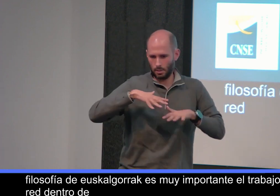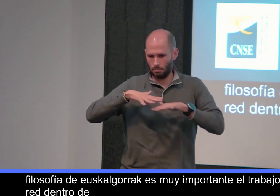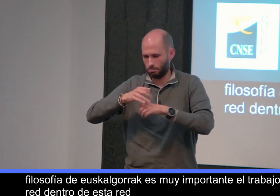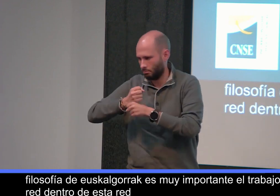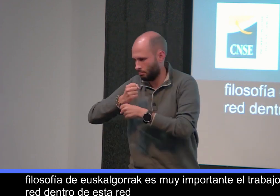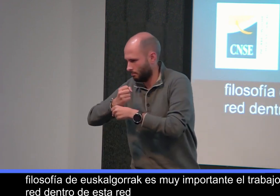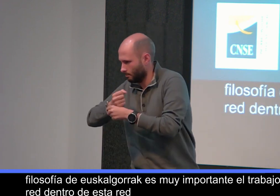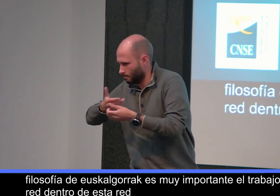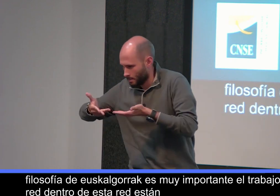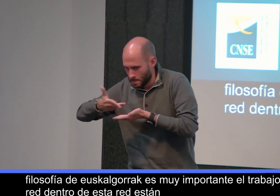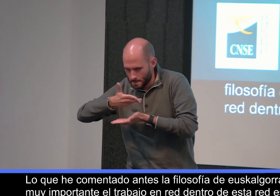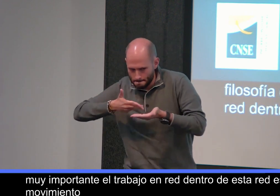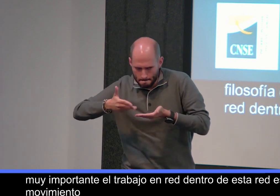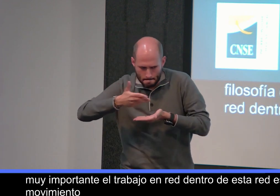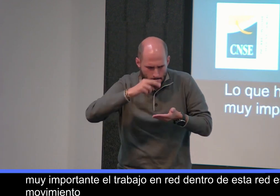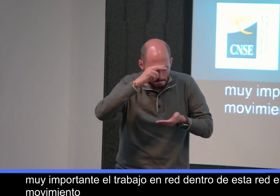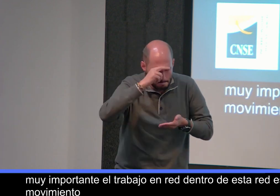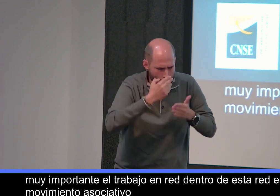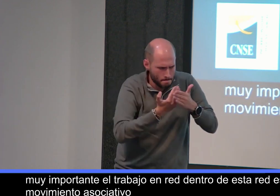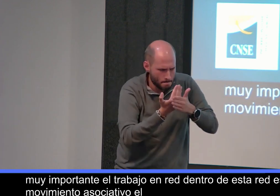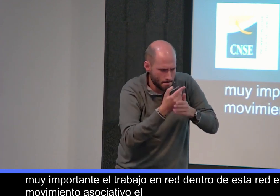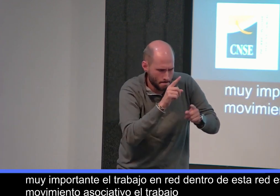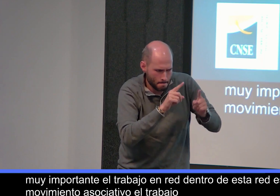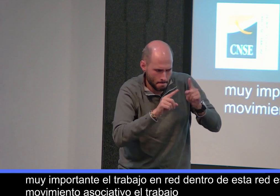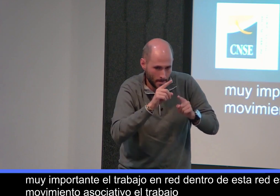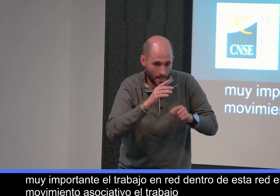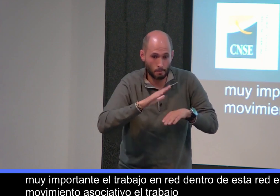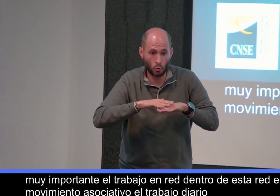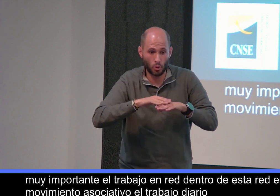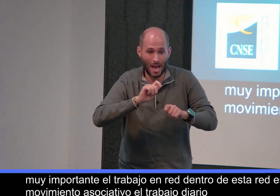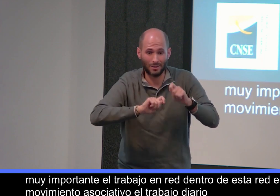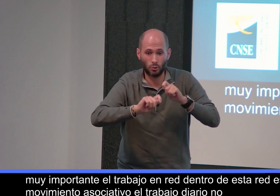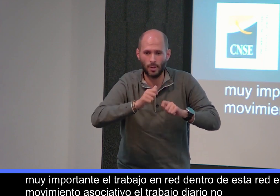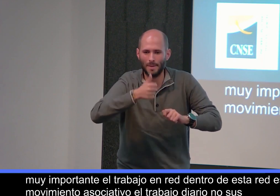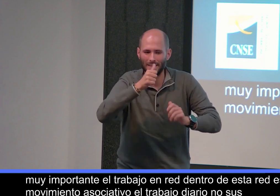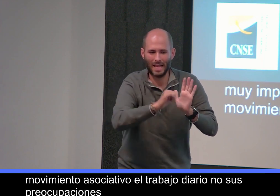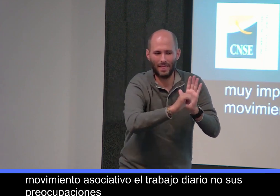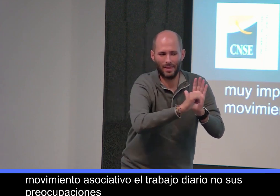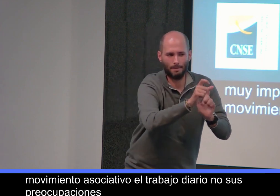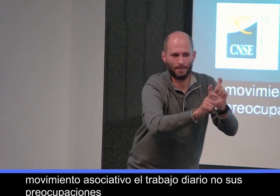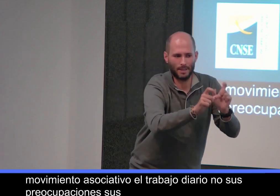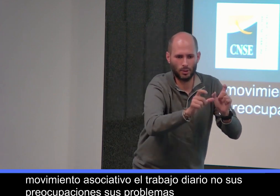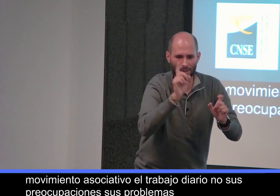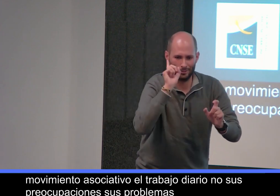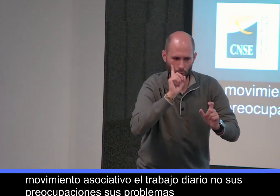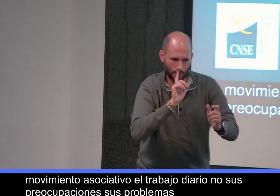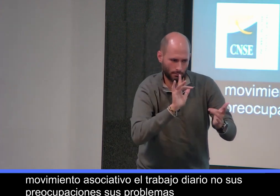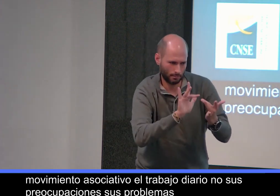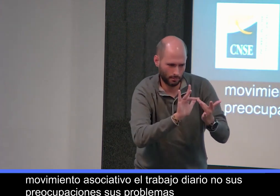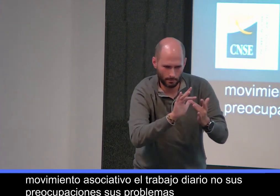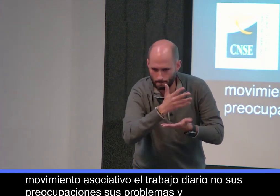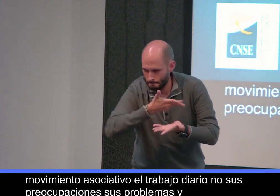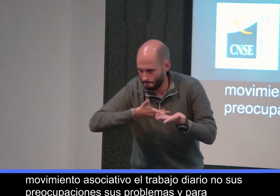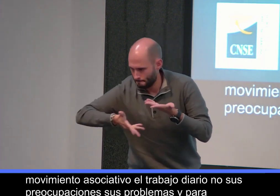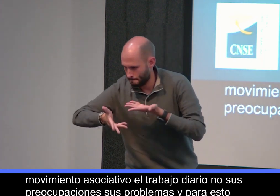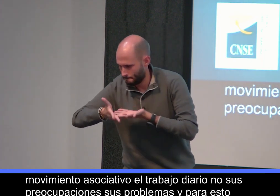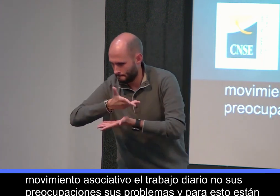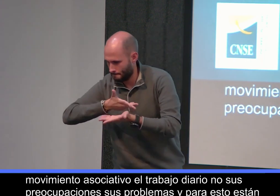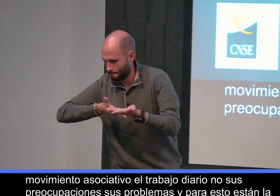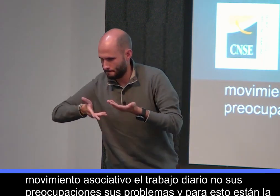el movimiento asociativo, el trabajo diario, sus preocupaciones, sus problemas. Y para esto están las asociaciones,